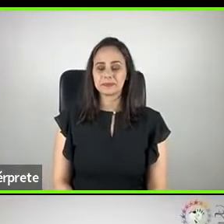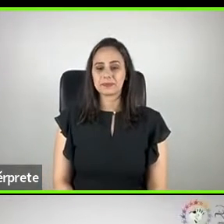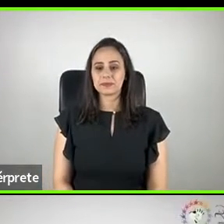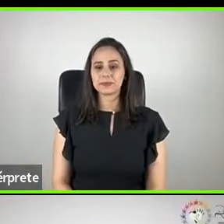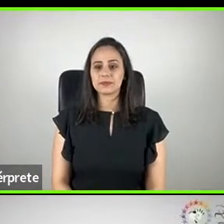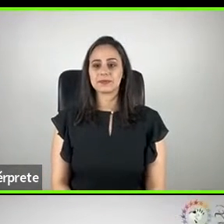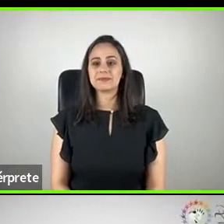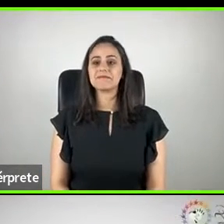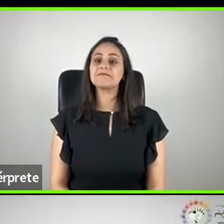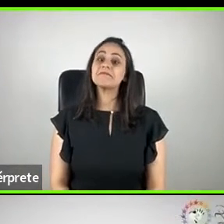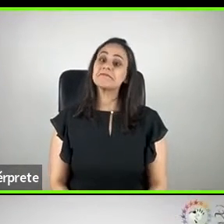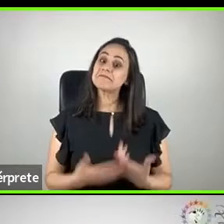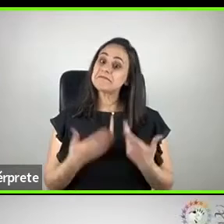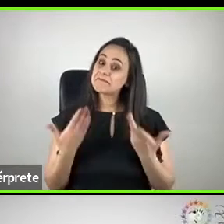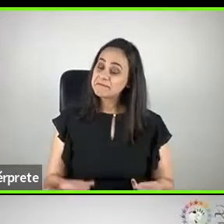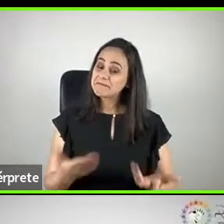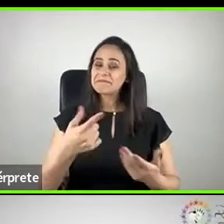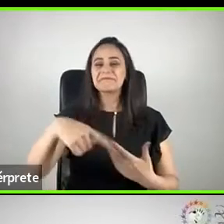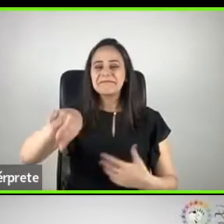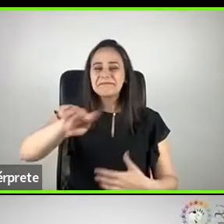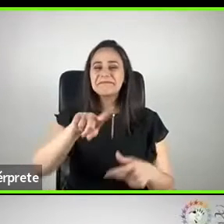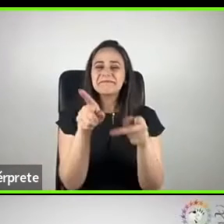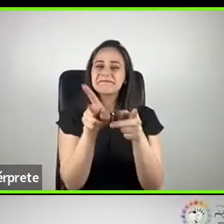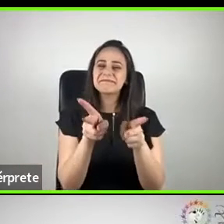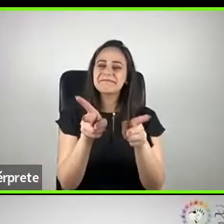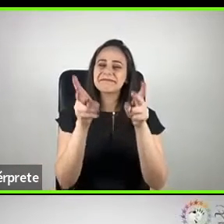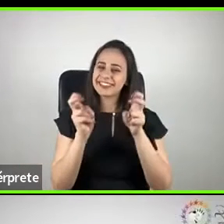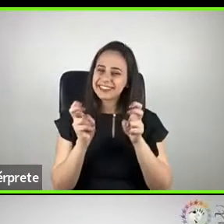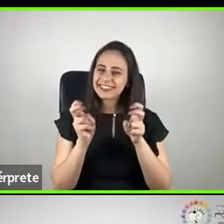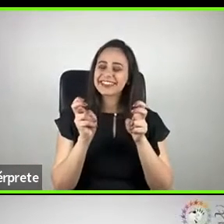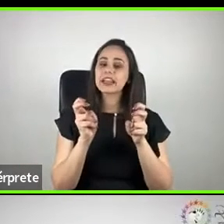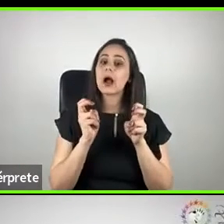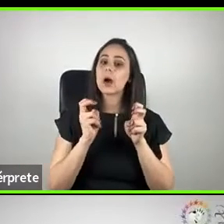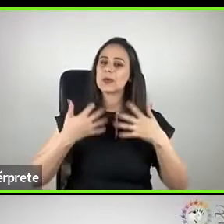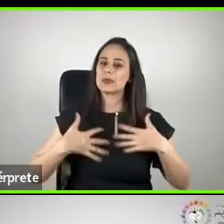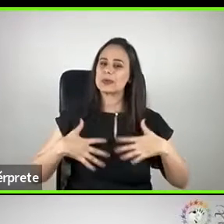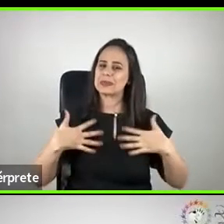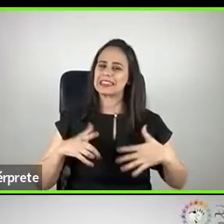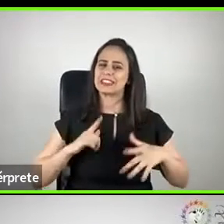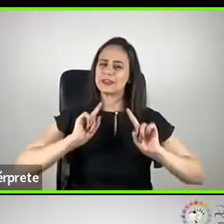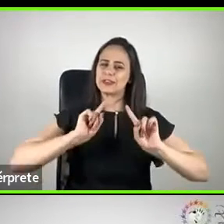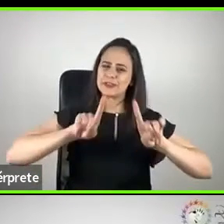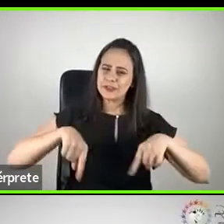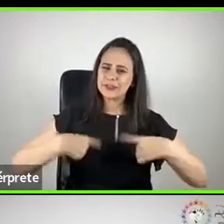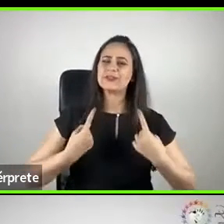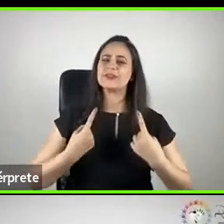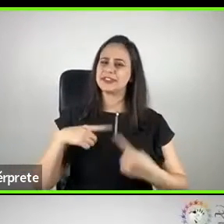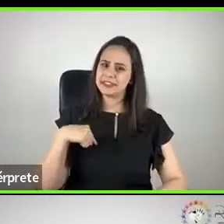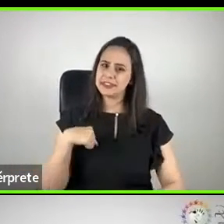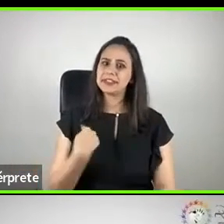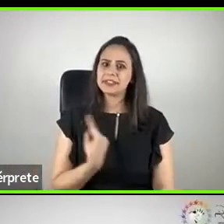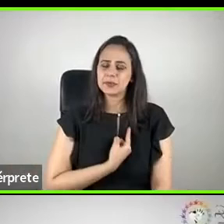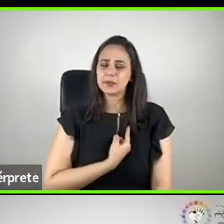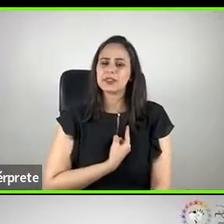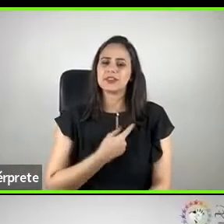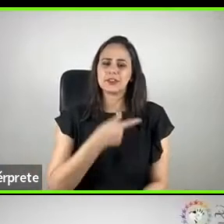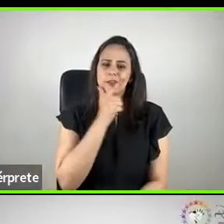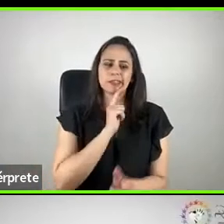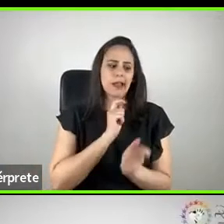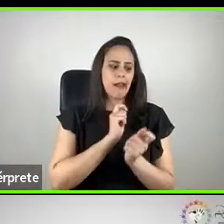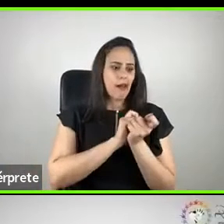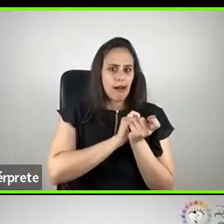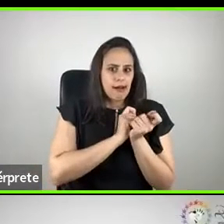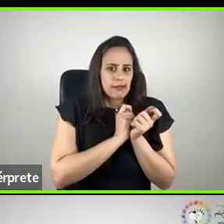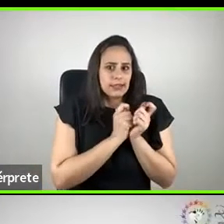Aí vocês veem o quão desafiador é a gente se adaptar